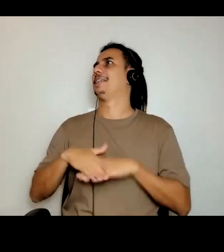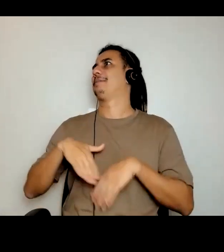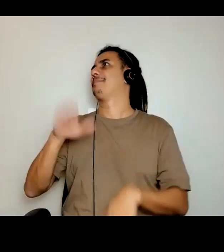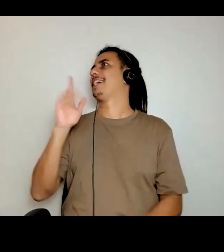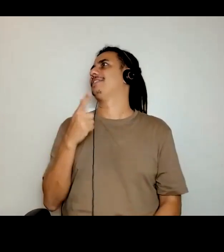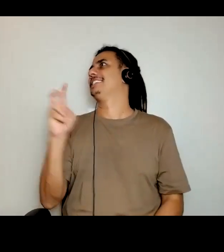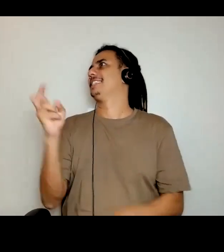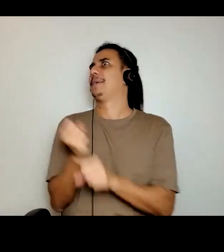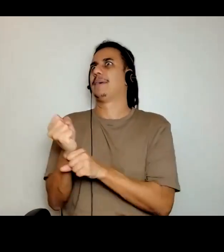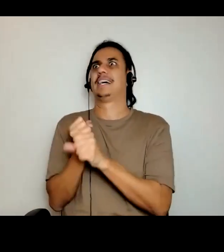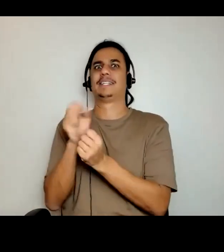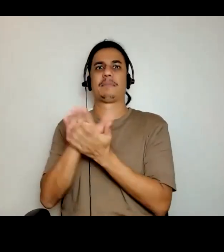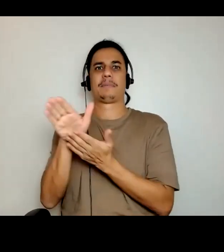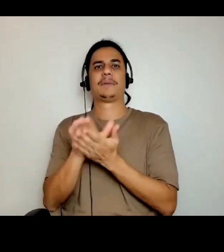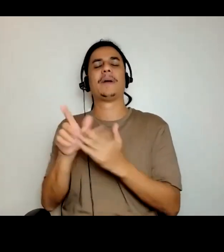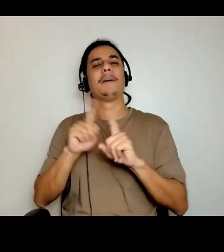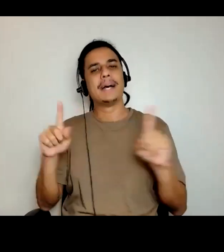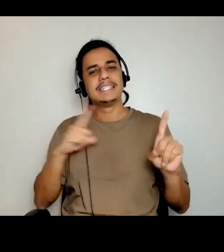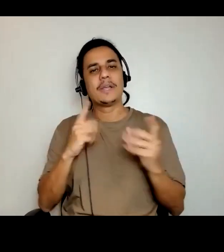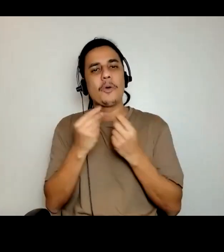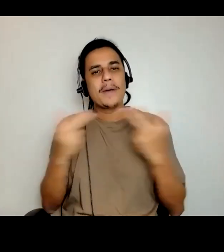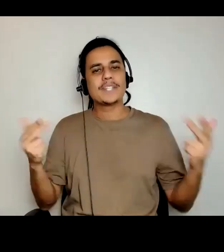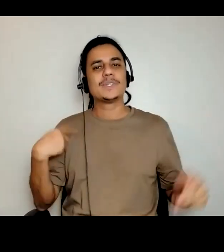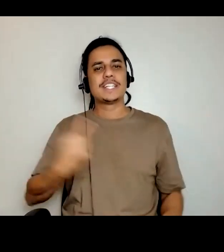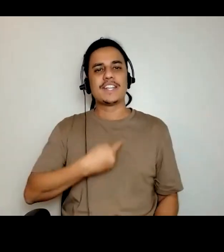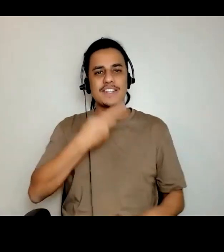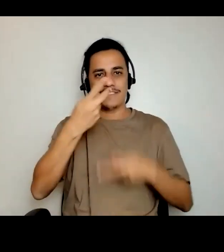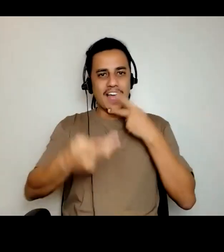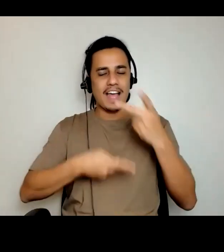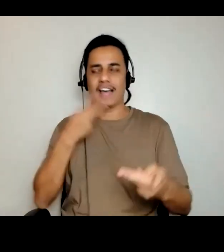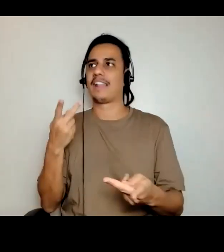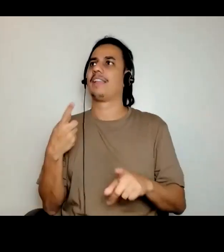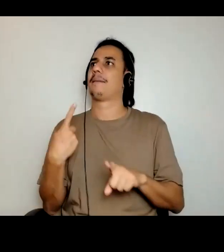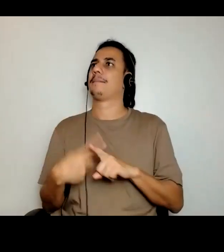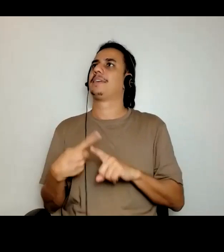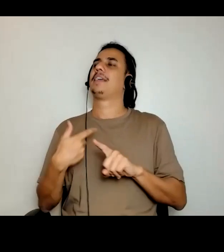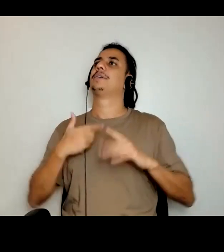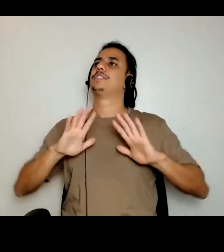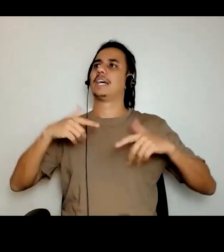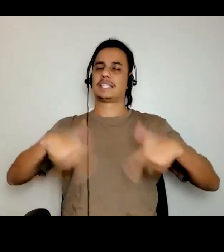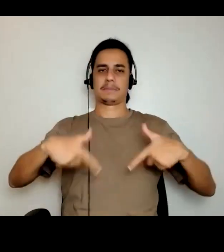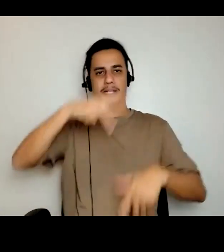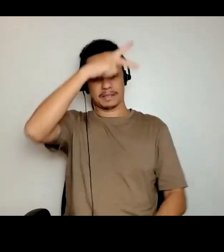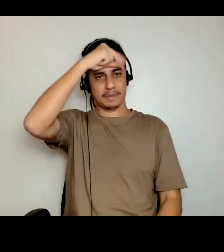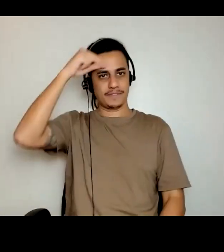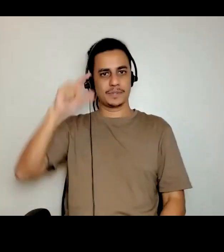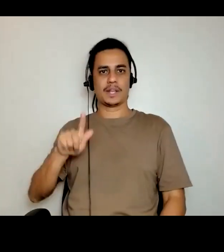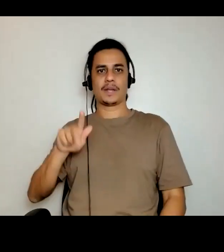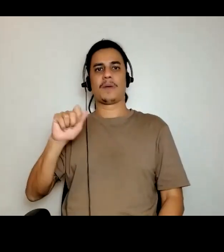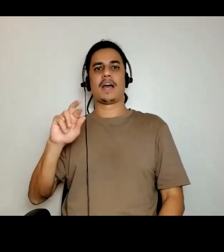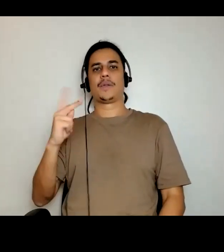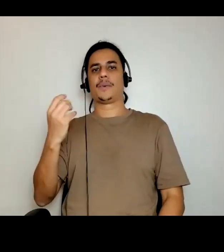fico assim, porque tem certas coisas que a está falando aqui, que eu trabalhei na Prefeitura de Guarulhos em 1990,